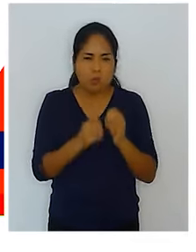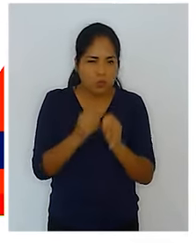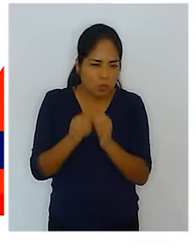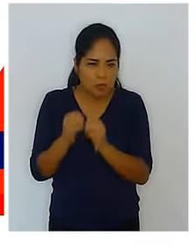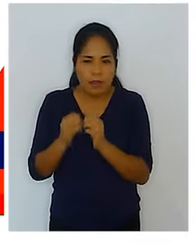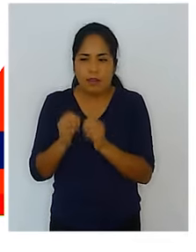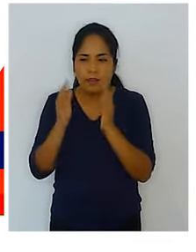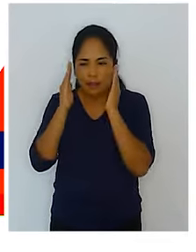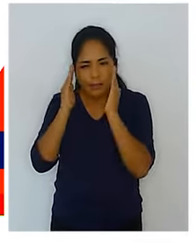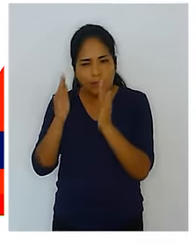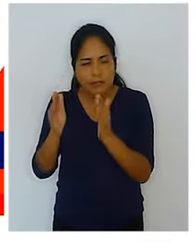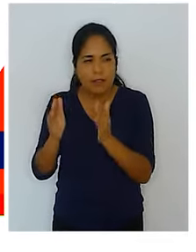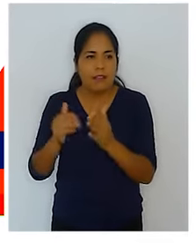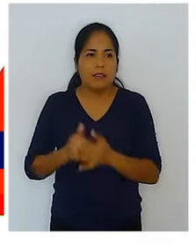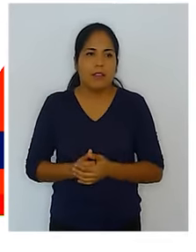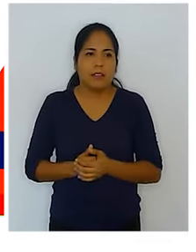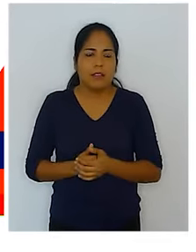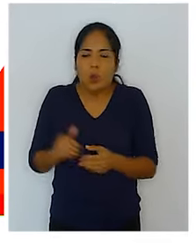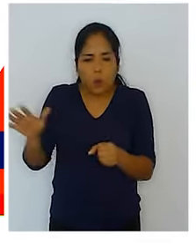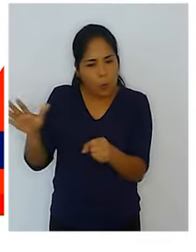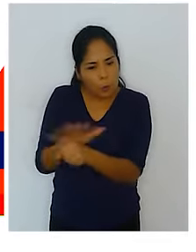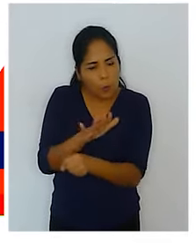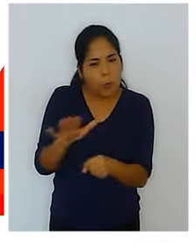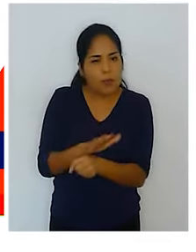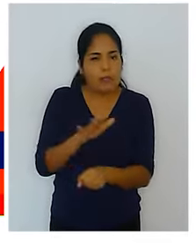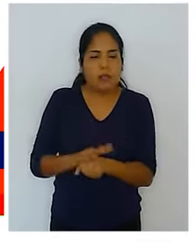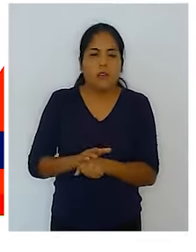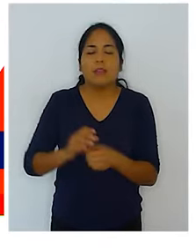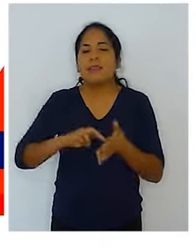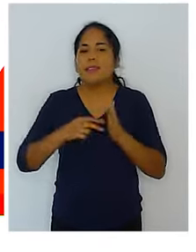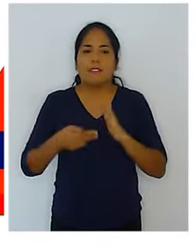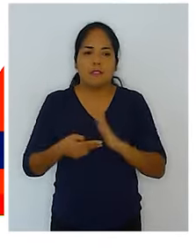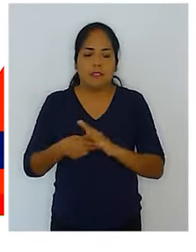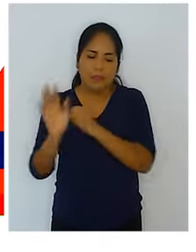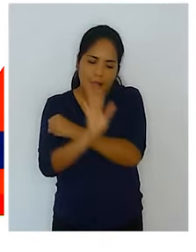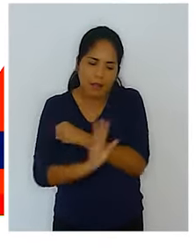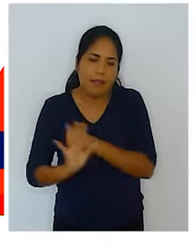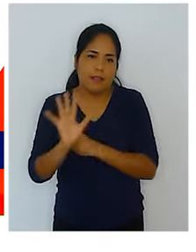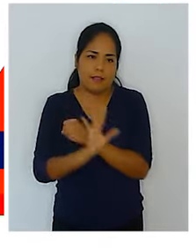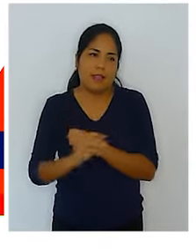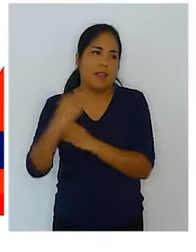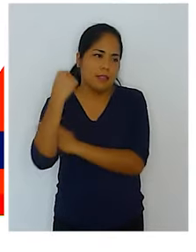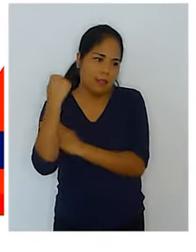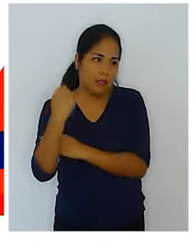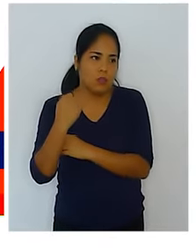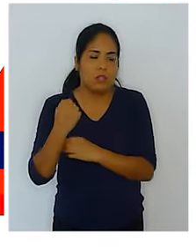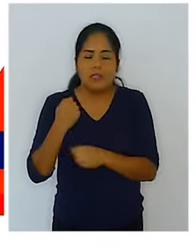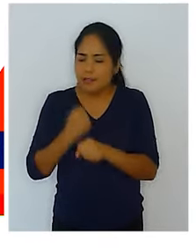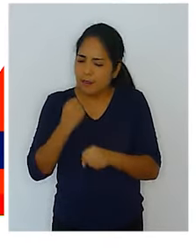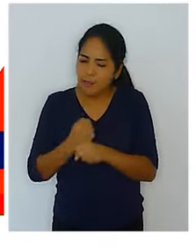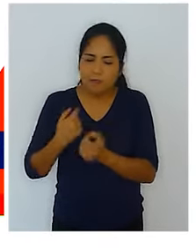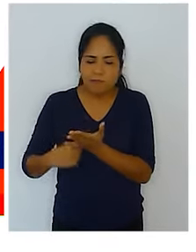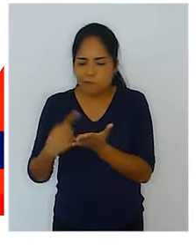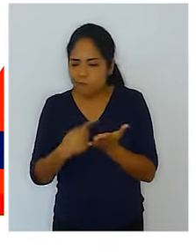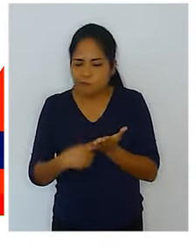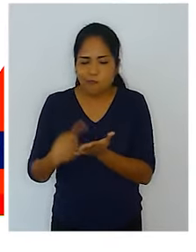otras medidas para poder atender plenamente lo que significa garantía de derechos. Y en esa línea estamos